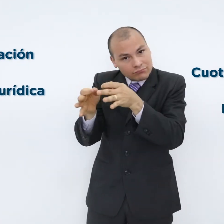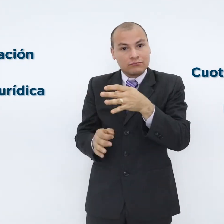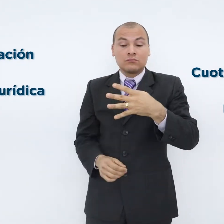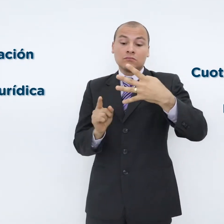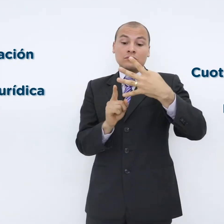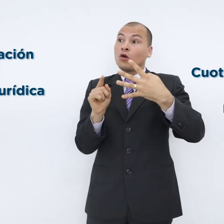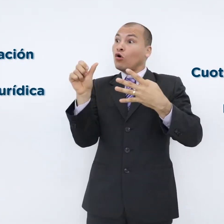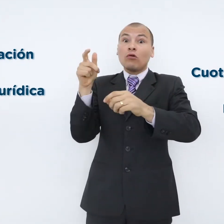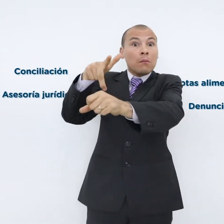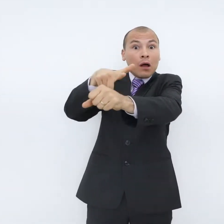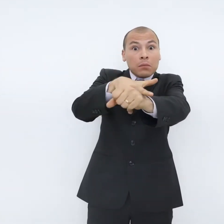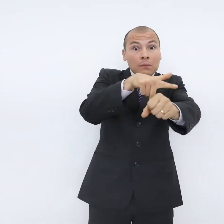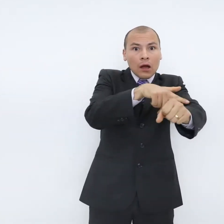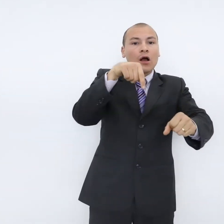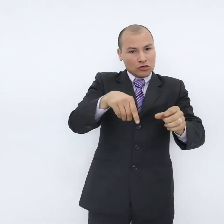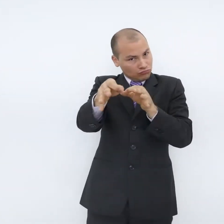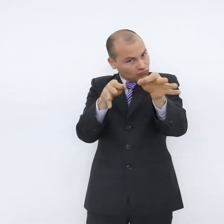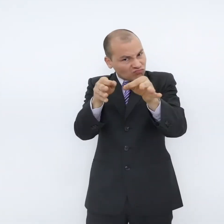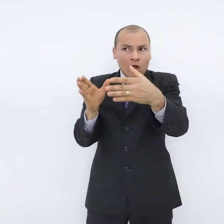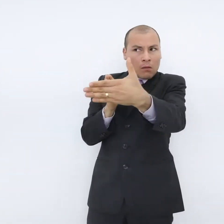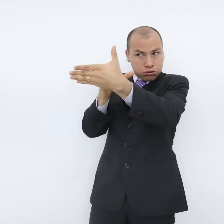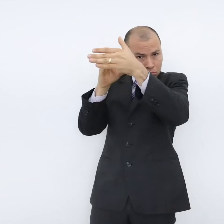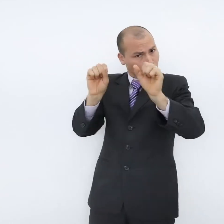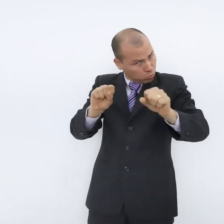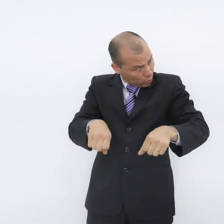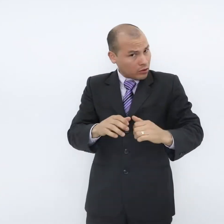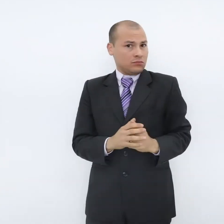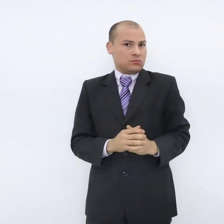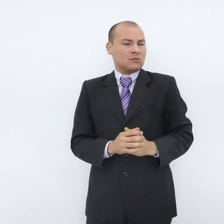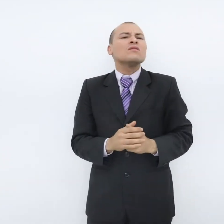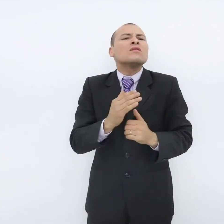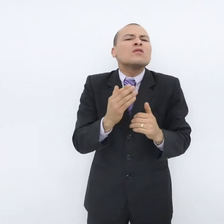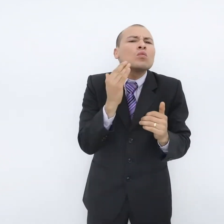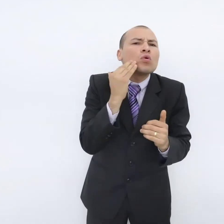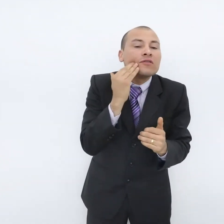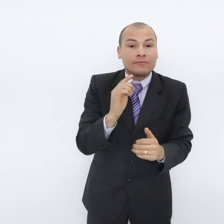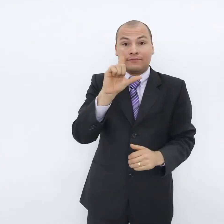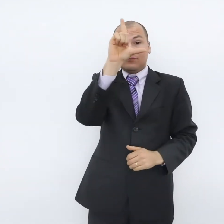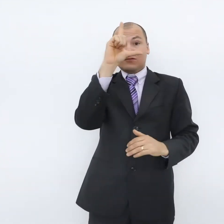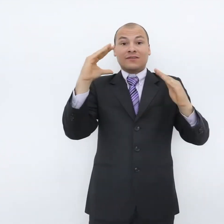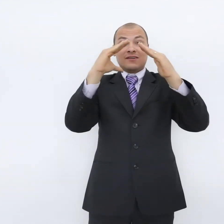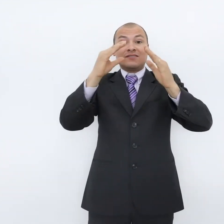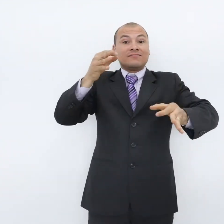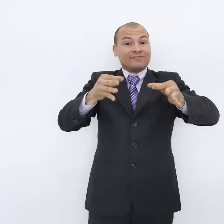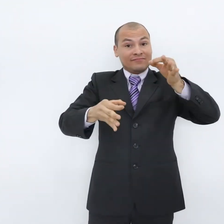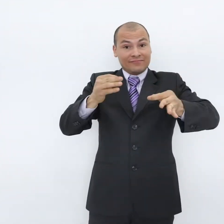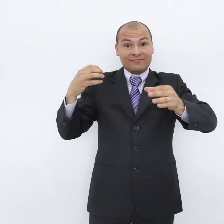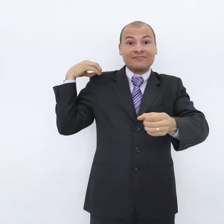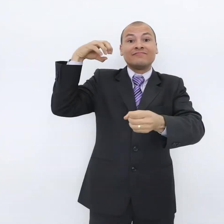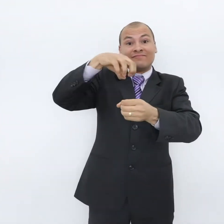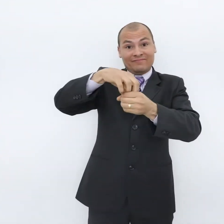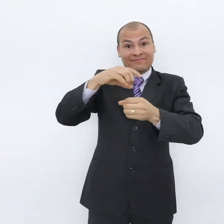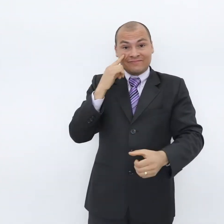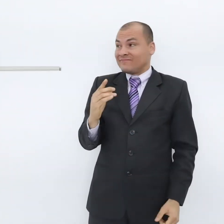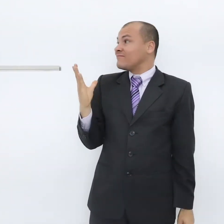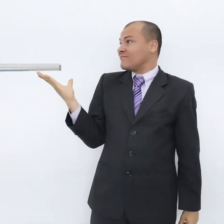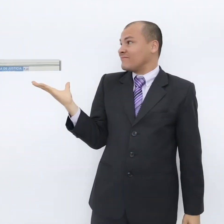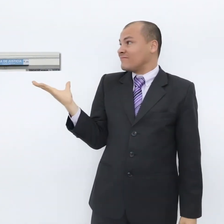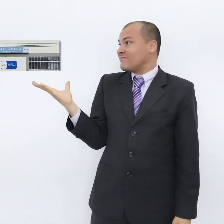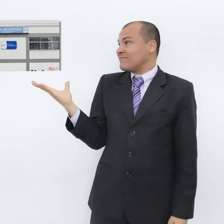Lo pueden hacer los días lunes en la Casa de Justicia de Ciudad Bolívar, martes